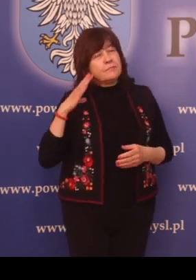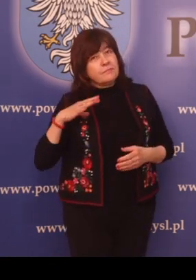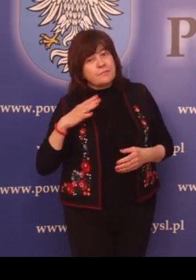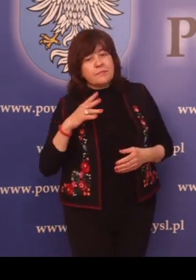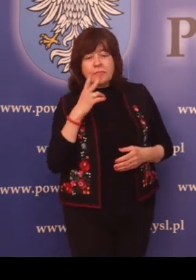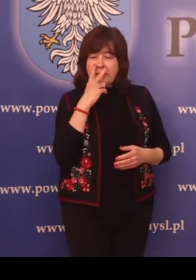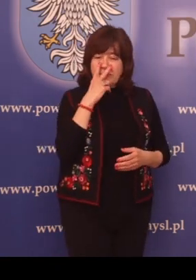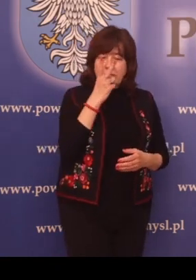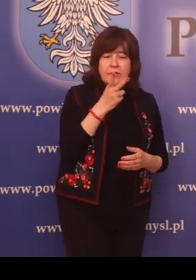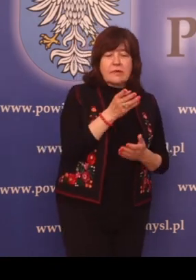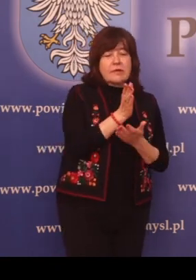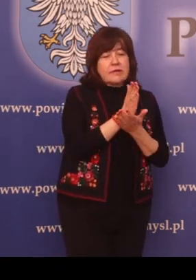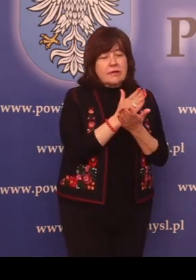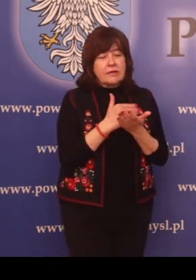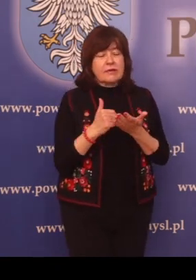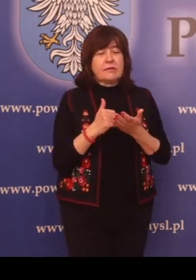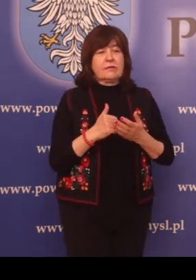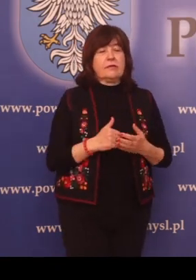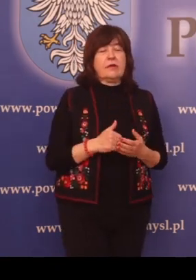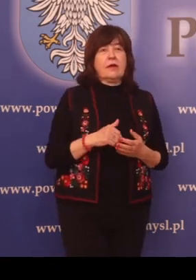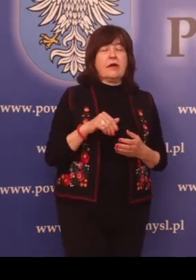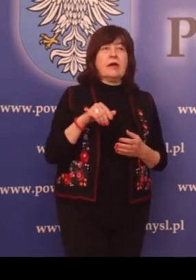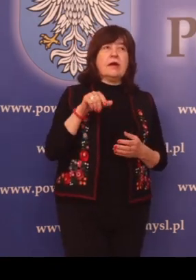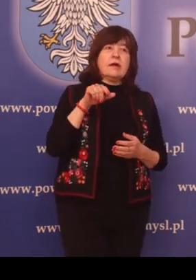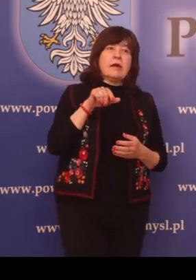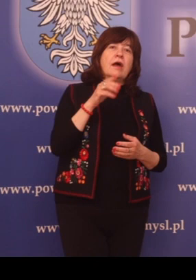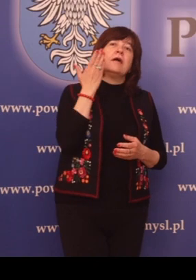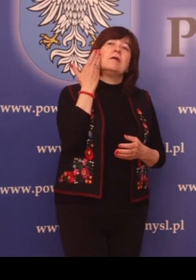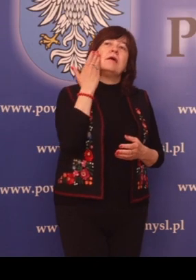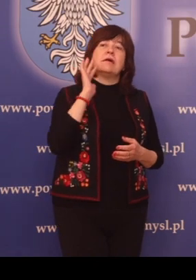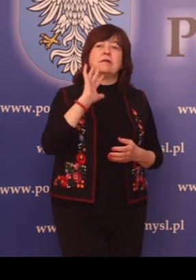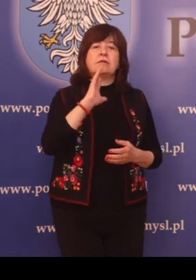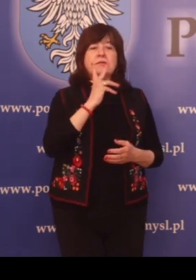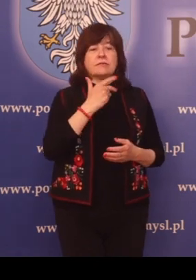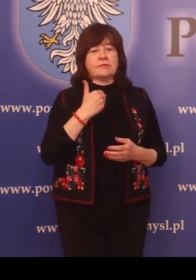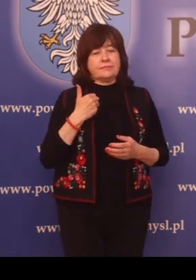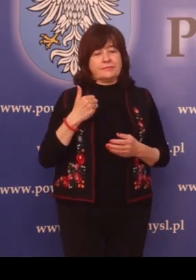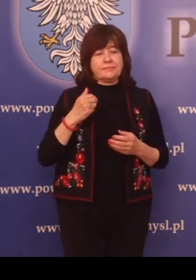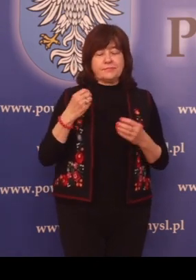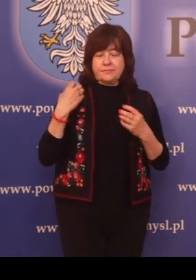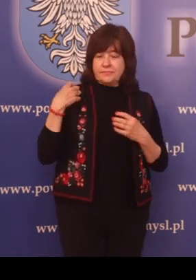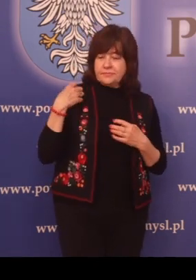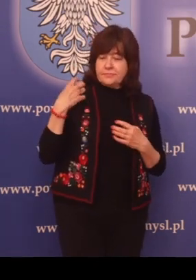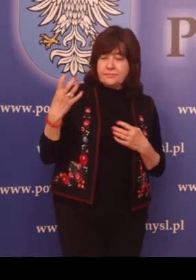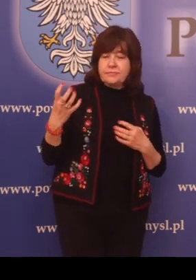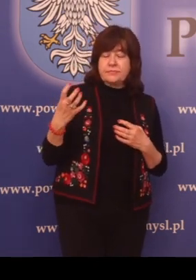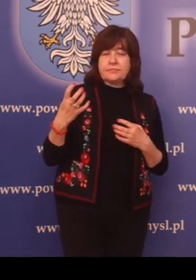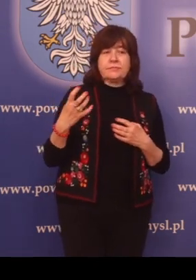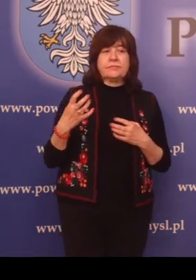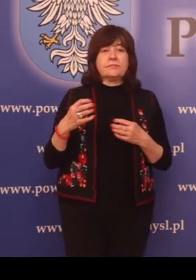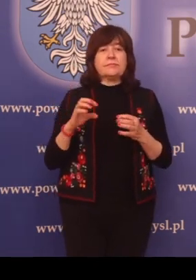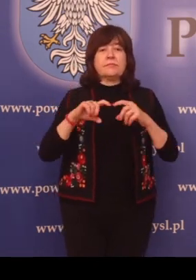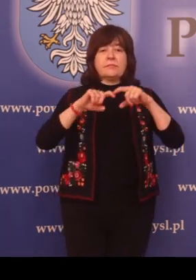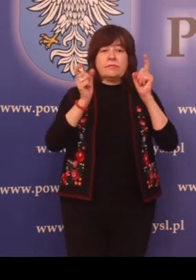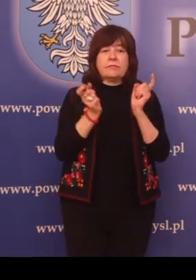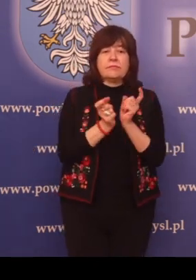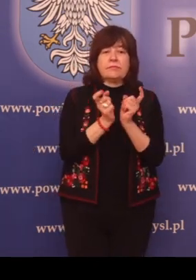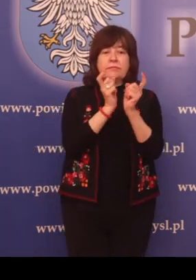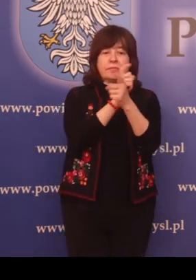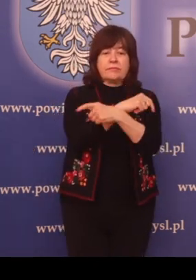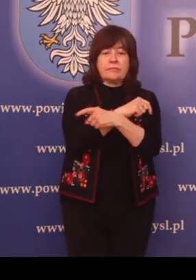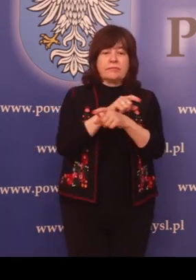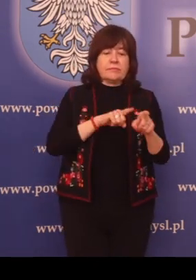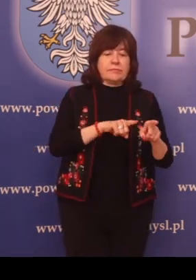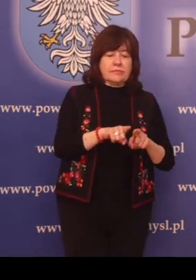przynajmniej niektóre z nich i to zarówno te najcenniejsze, unikatowe, o ogólnokrajowym